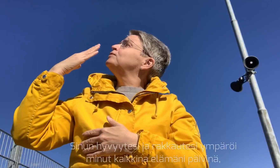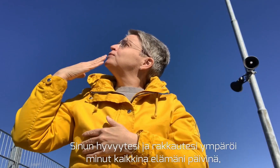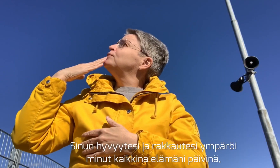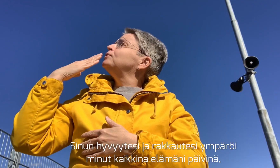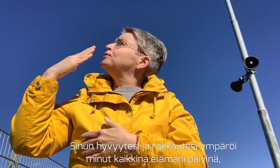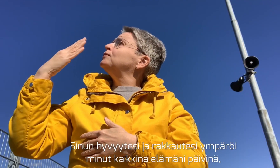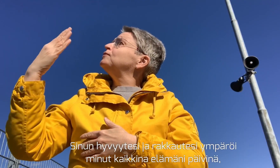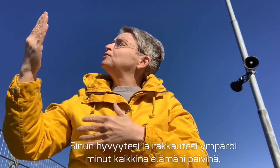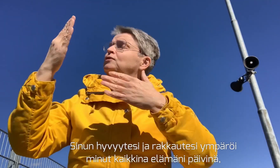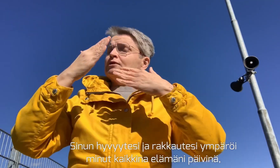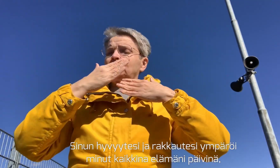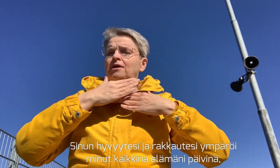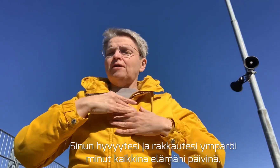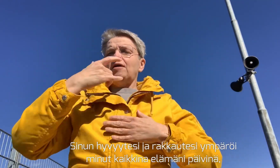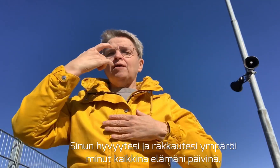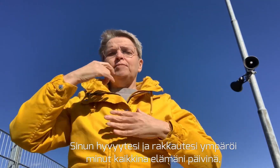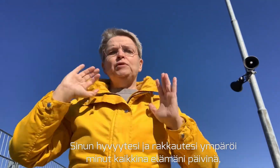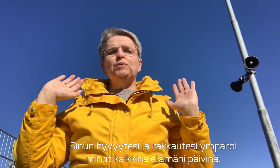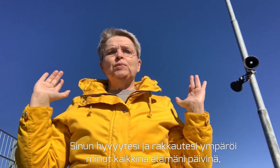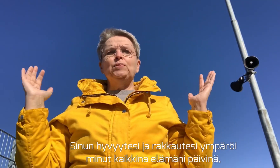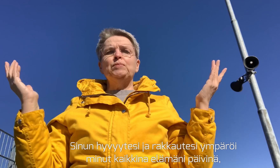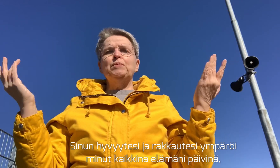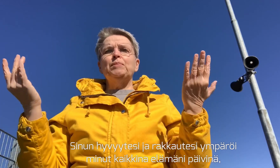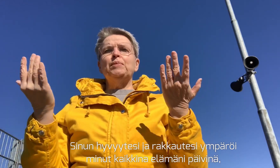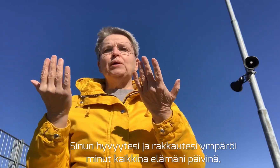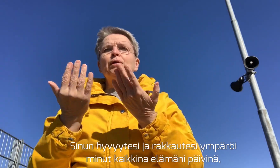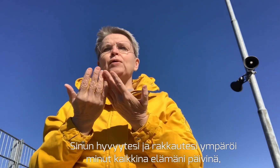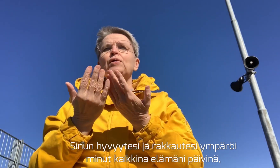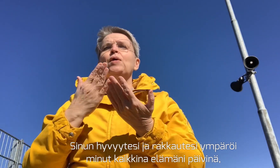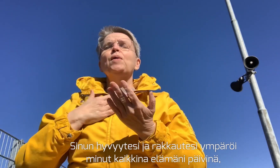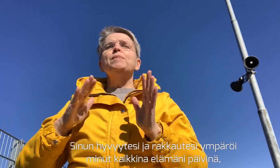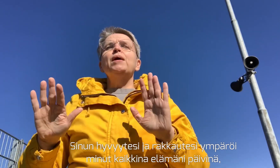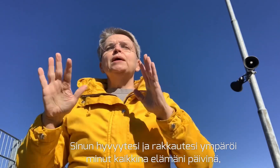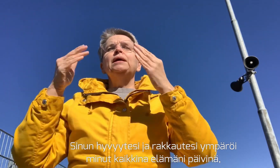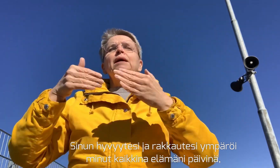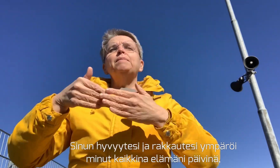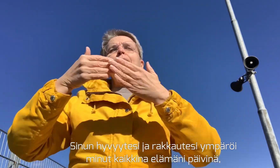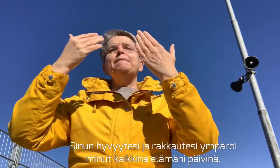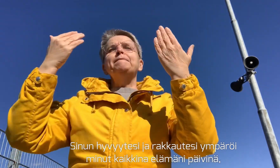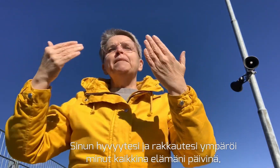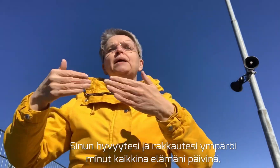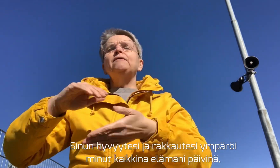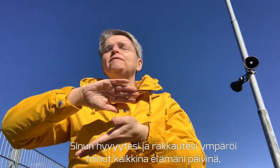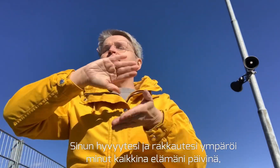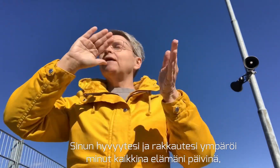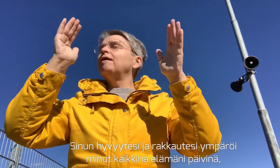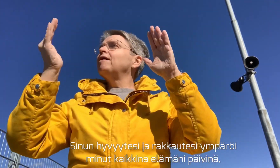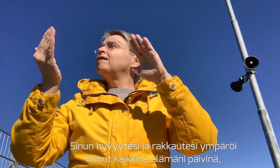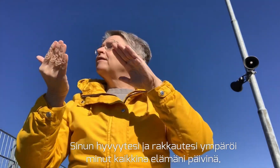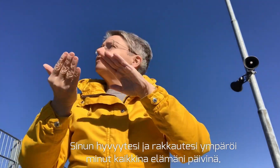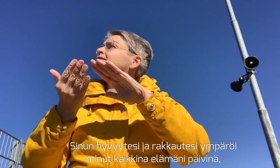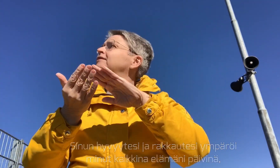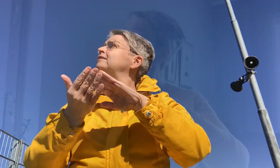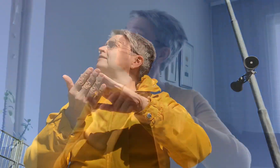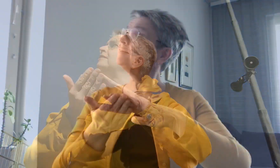Sinun hyvyytesi ja rakkautesi ympäröi minut kaikkina elämeni päivinä.